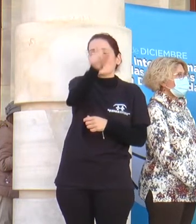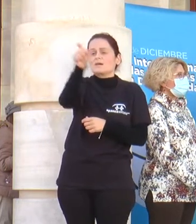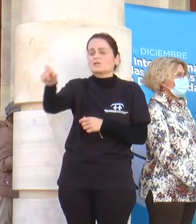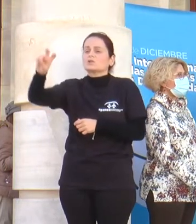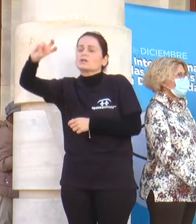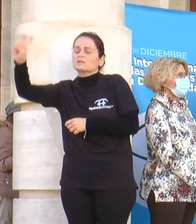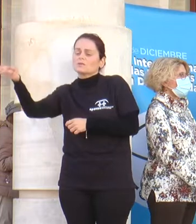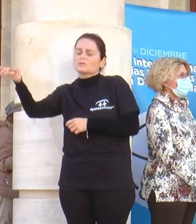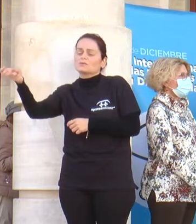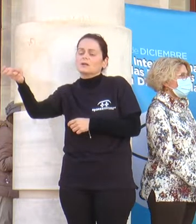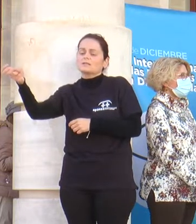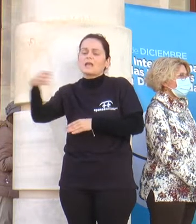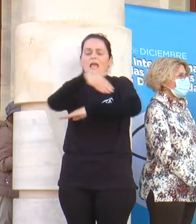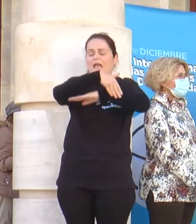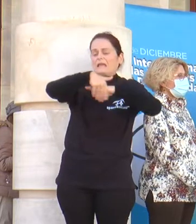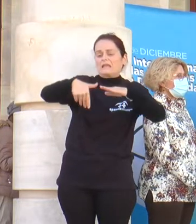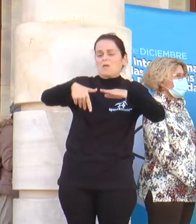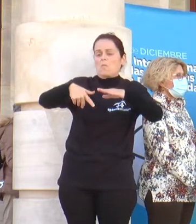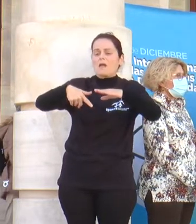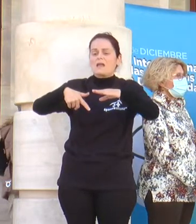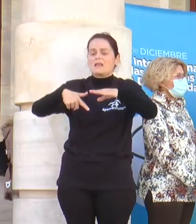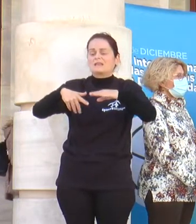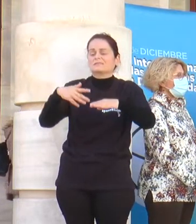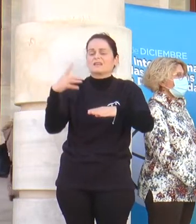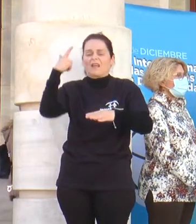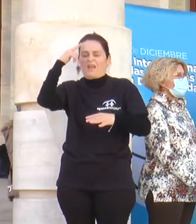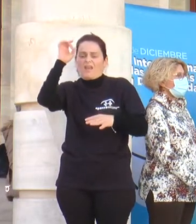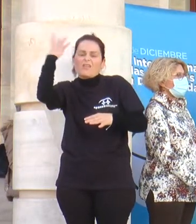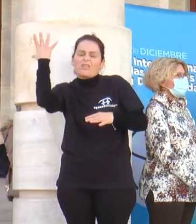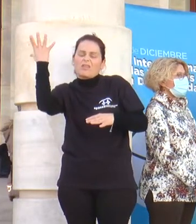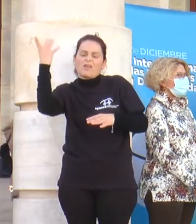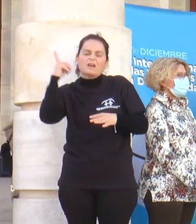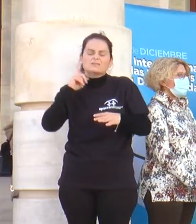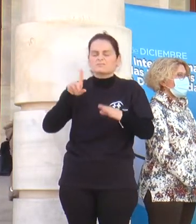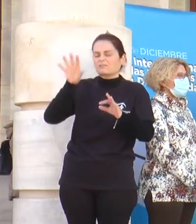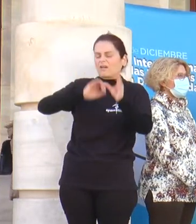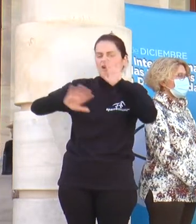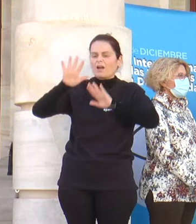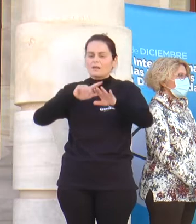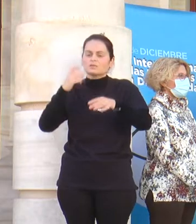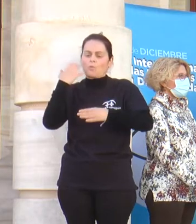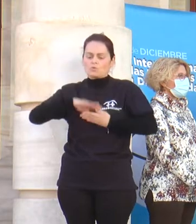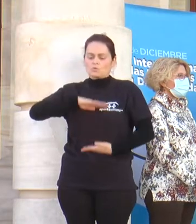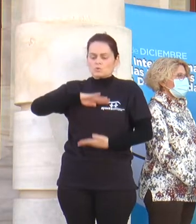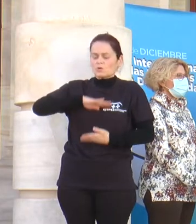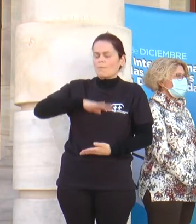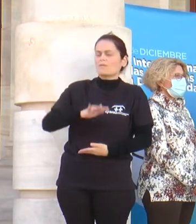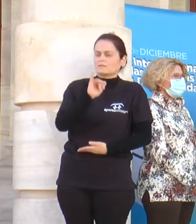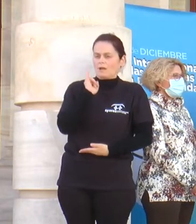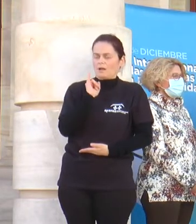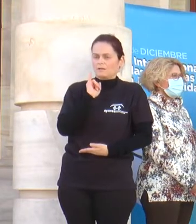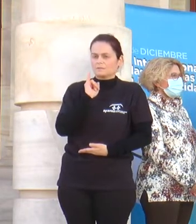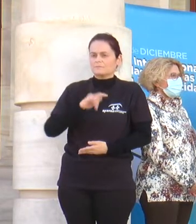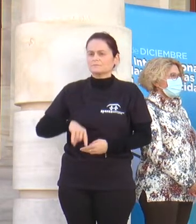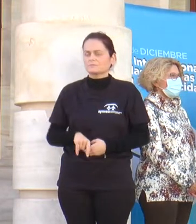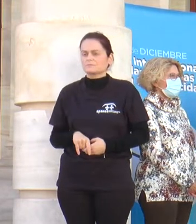eliminen estereotipos e ideas perjudiciadas sobre las capacidades que podemos llegar a